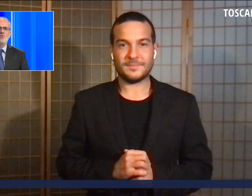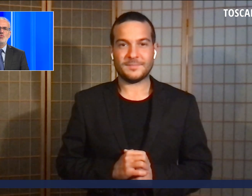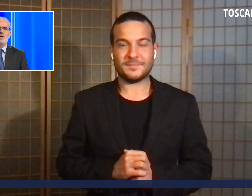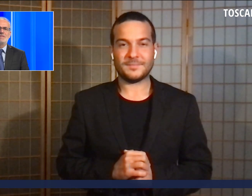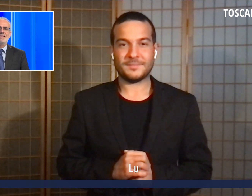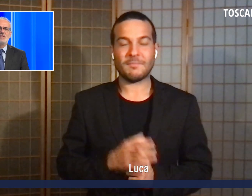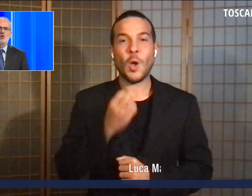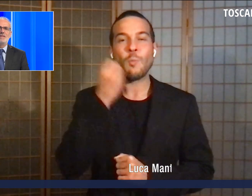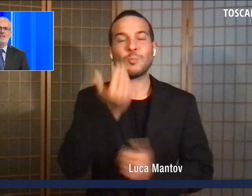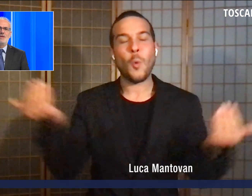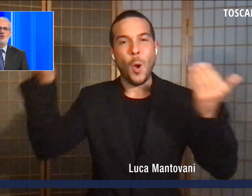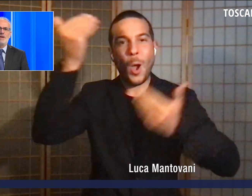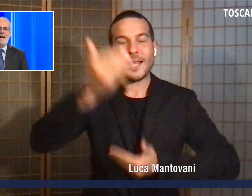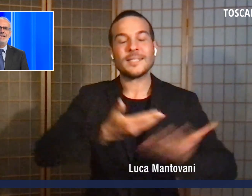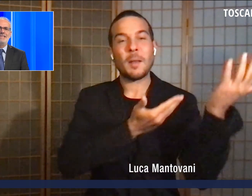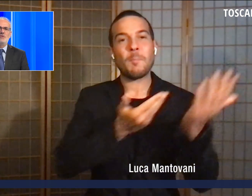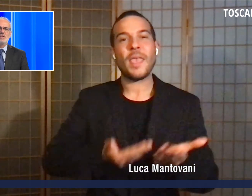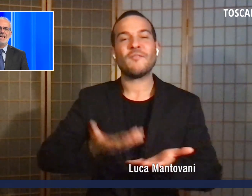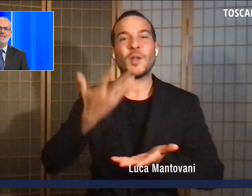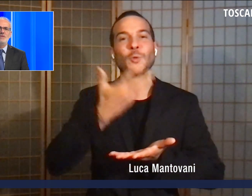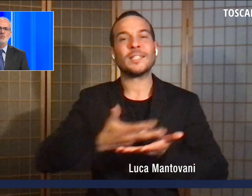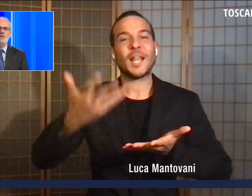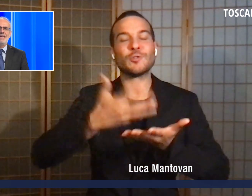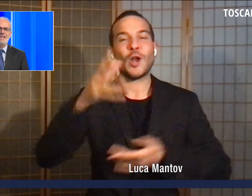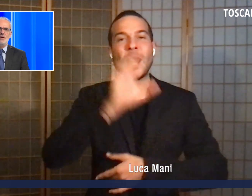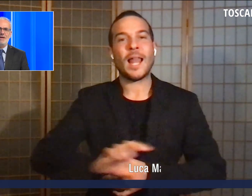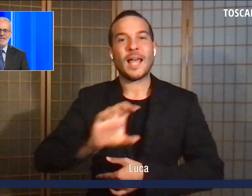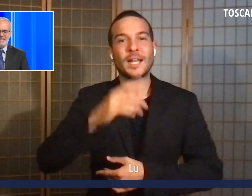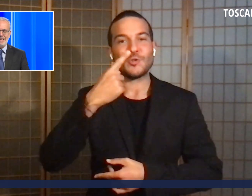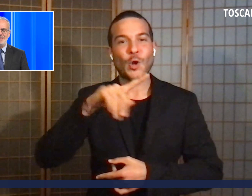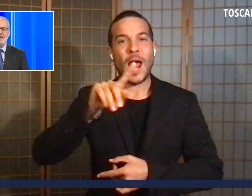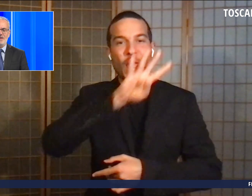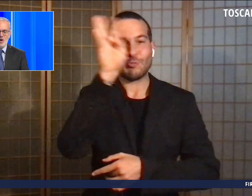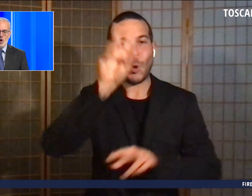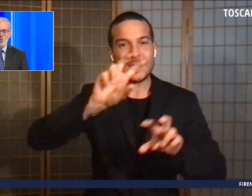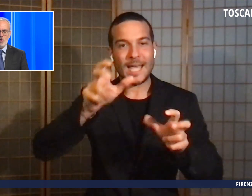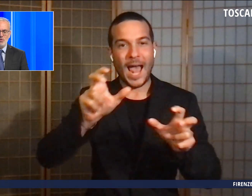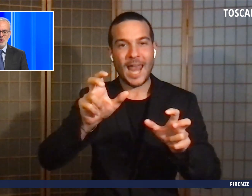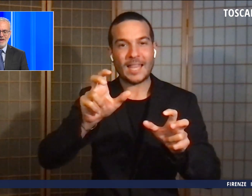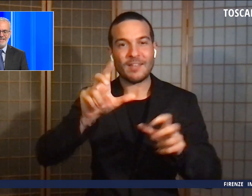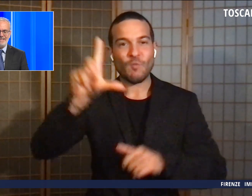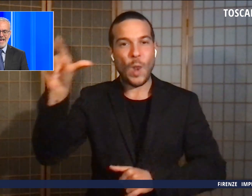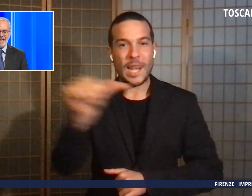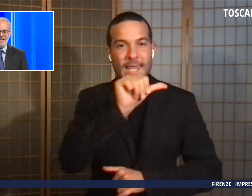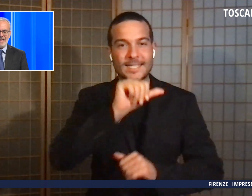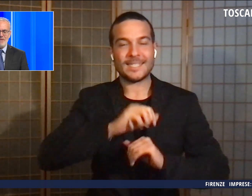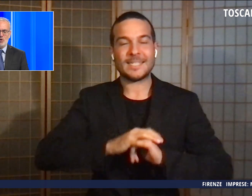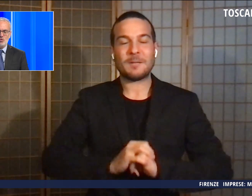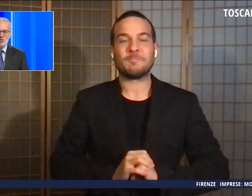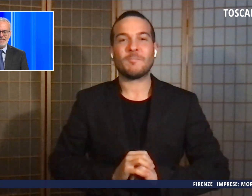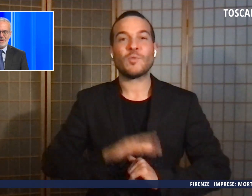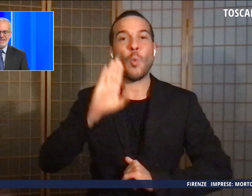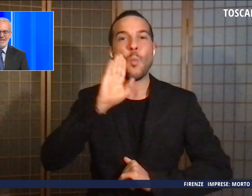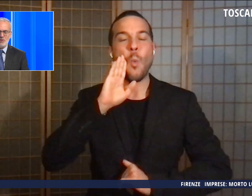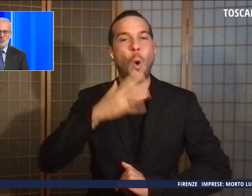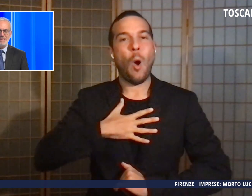Benvenuti a questa edizione del telegiornale di Toscana TV nella lingua dei segni. Un uomo di 93 anni è